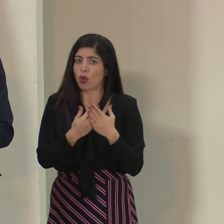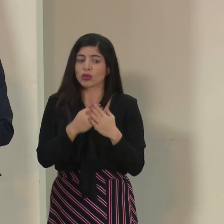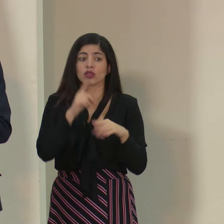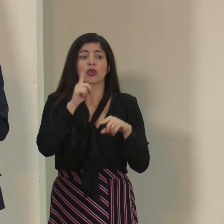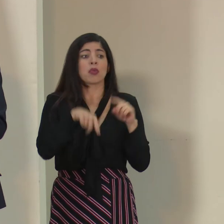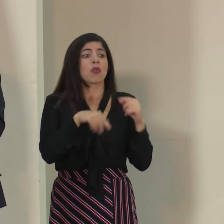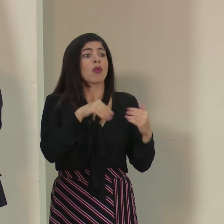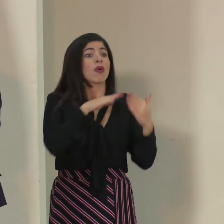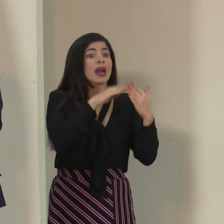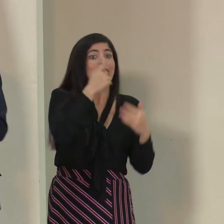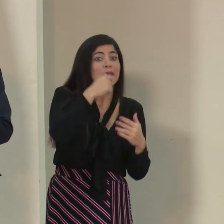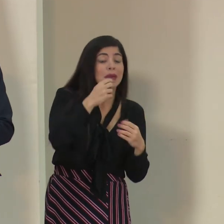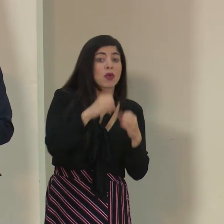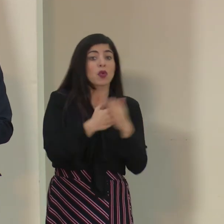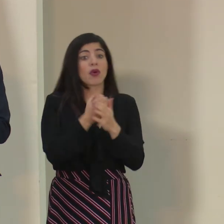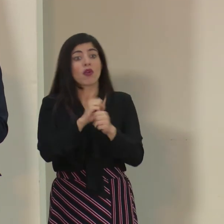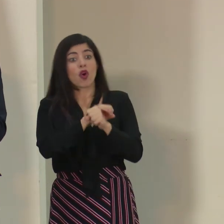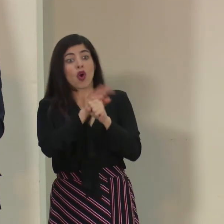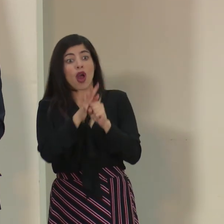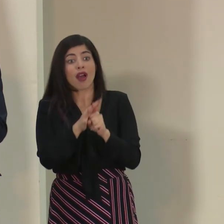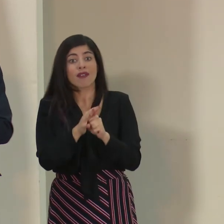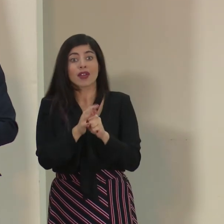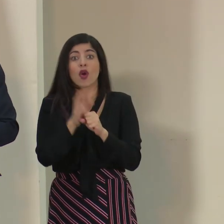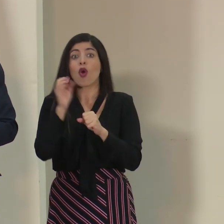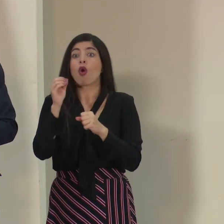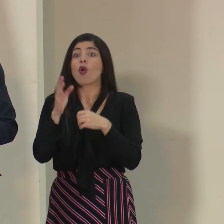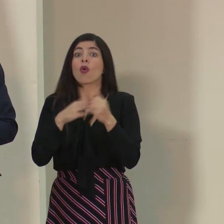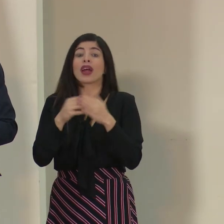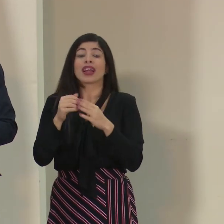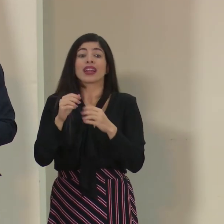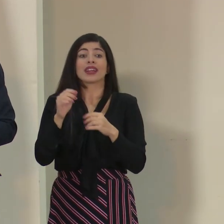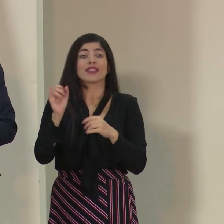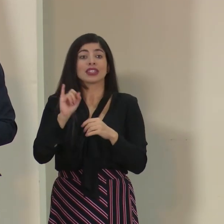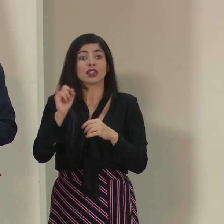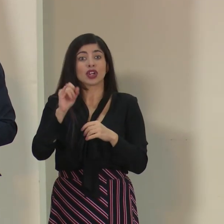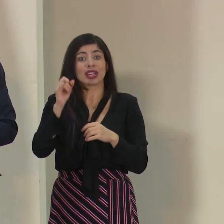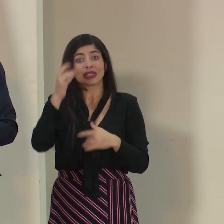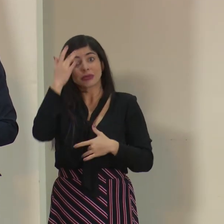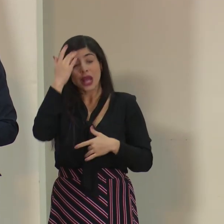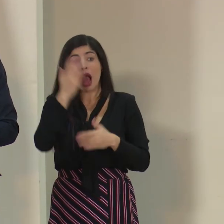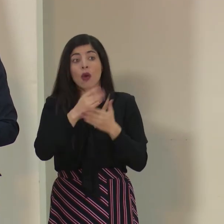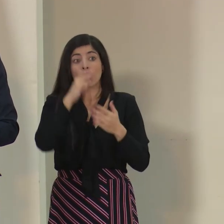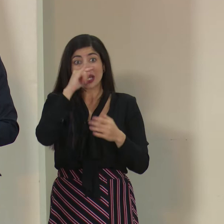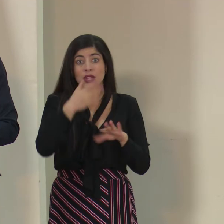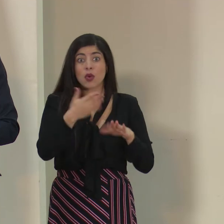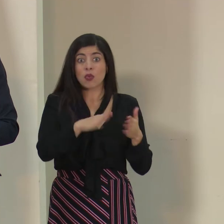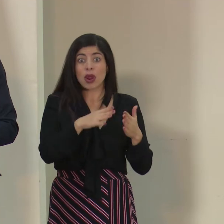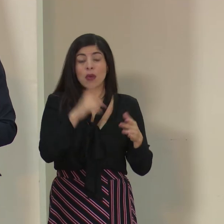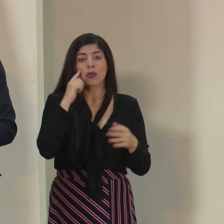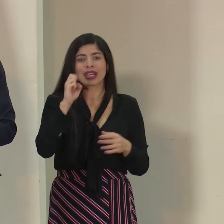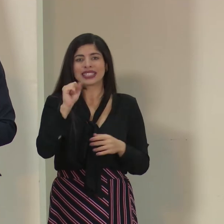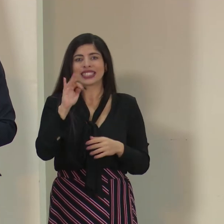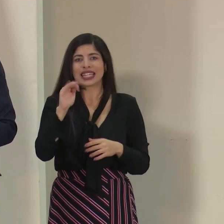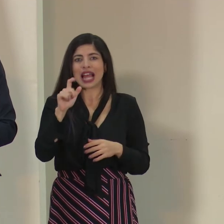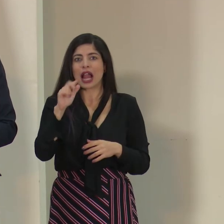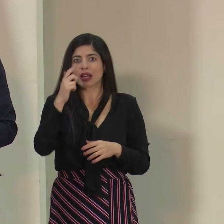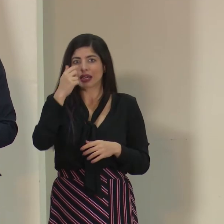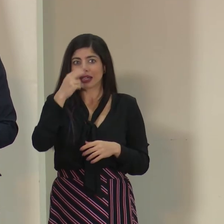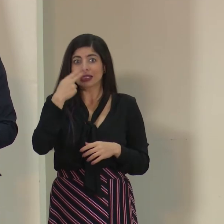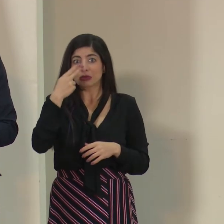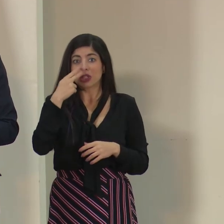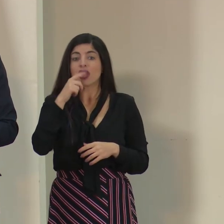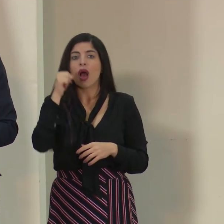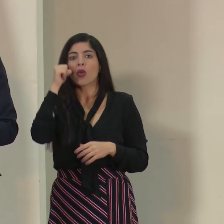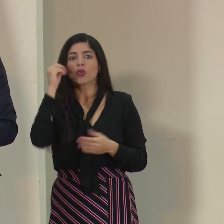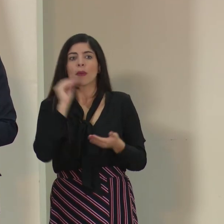la influenza, ni al nuevo coronavirus, ni al cinciter respiratorio, que recuerden que también hay niños que se mueren todos los años por el cinciter respiratorio y que lo transmiten los